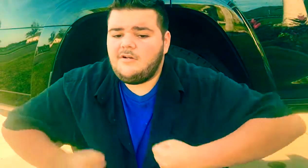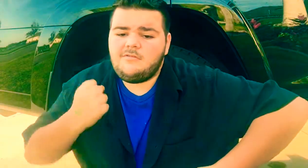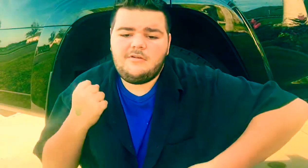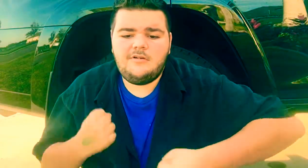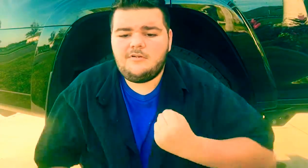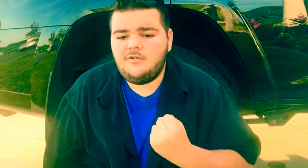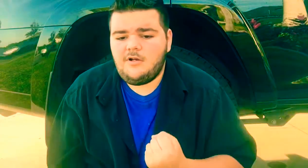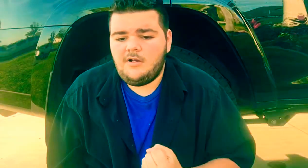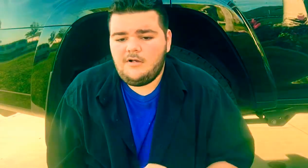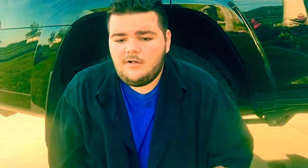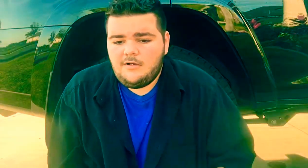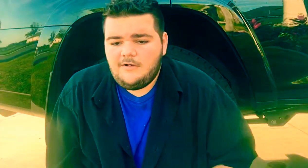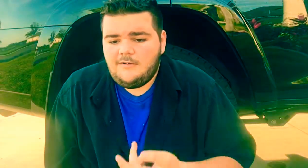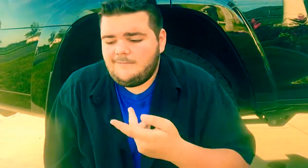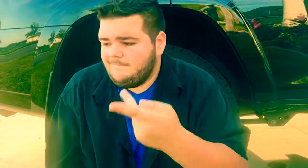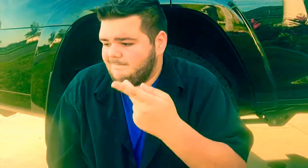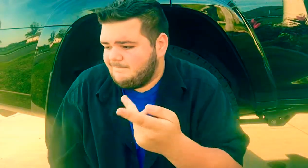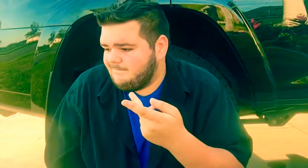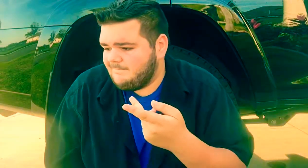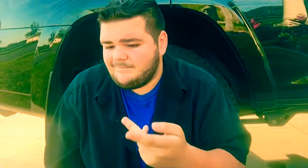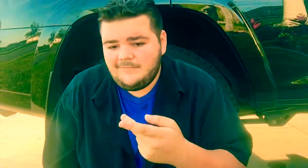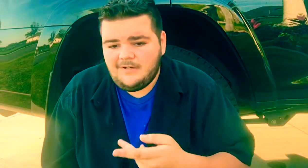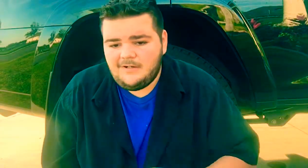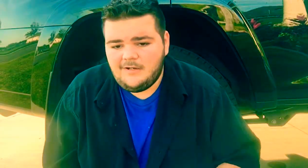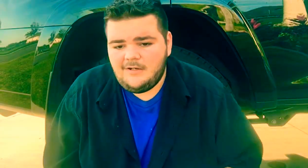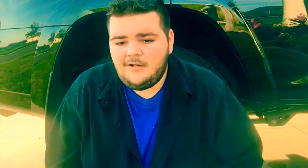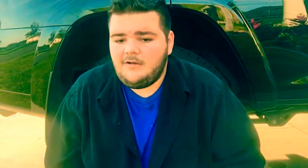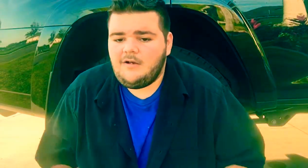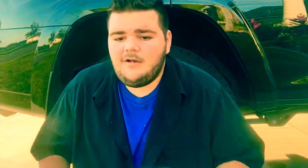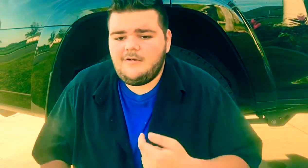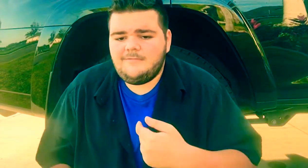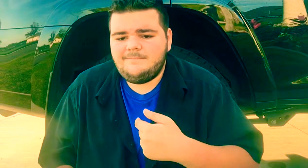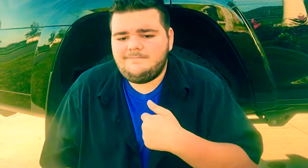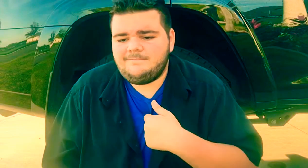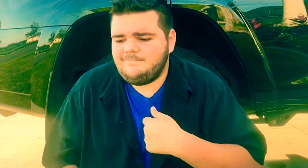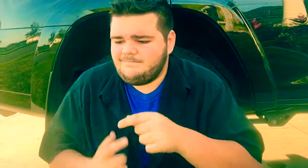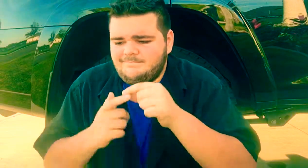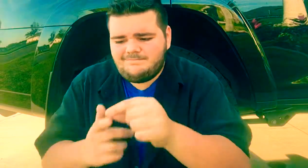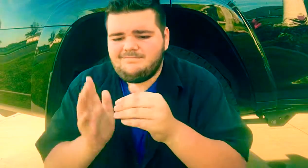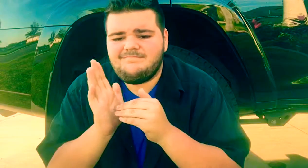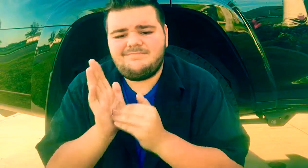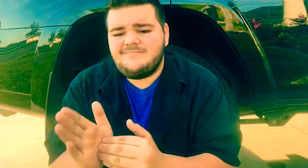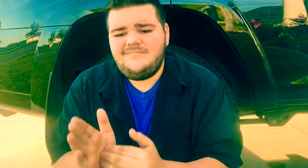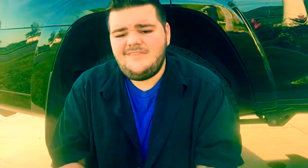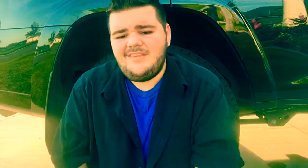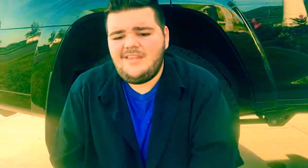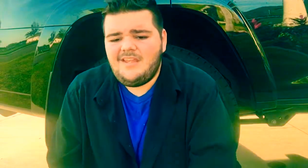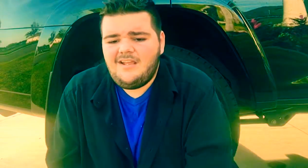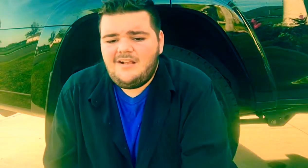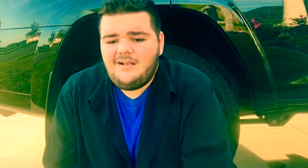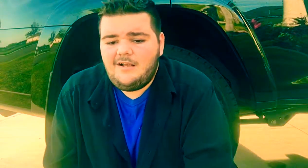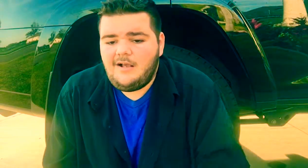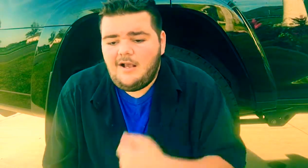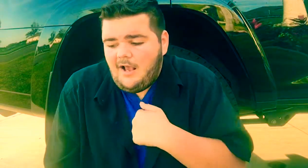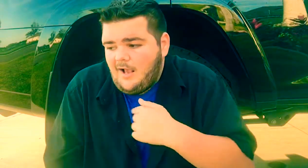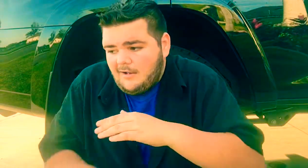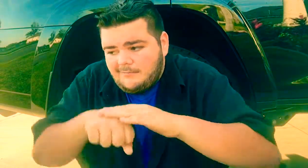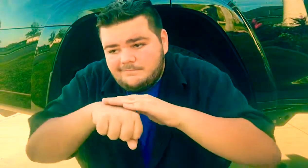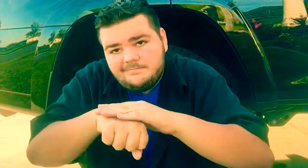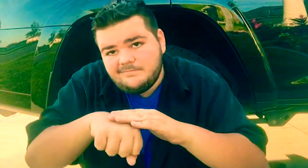Run Run 終わりはしないんだ他にはないからどうせ 君しか愛せ